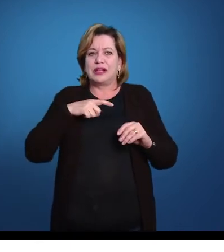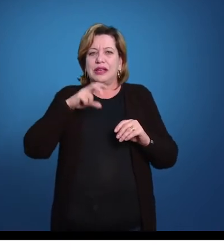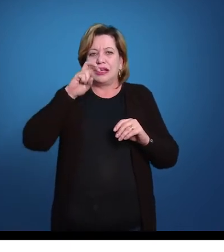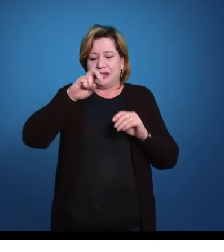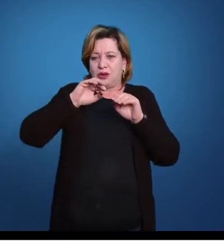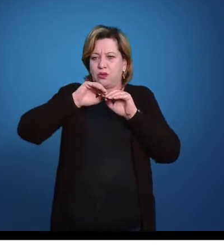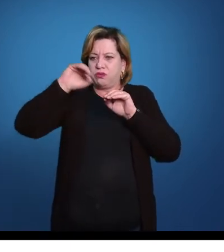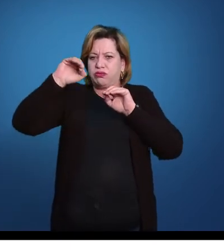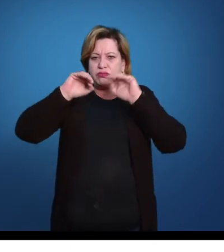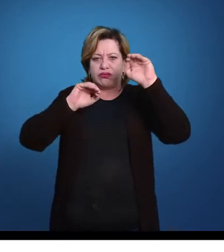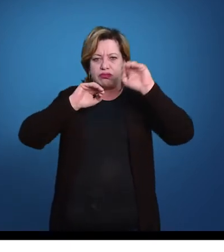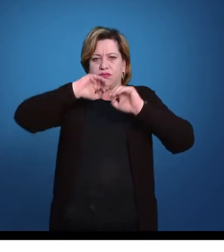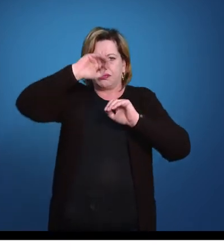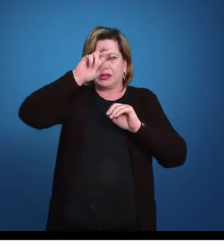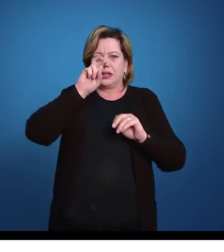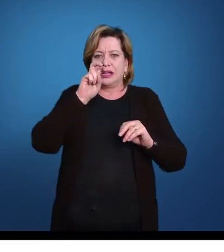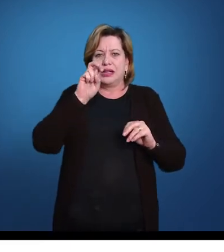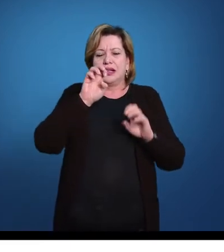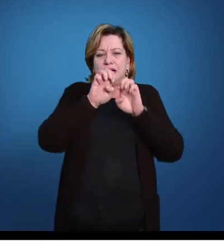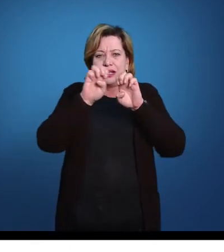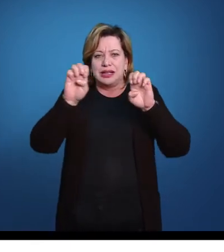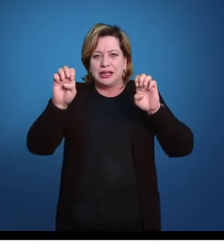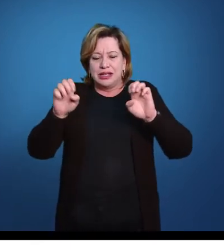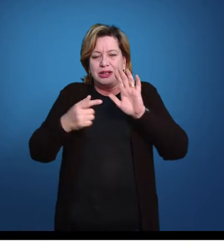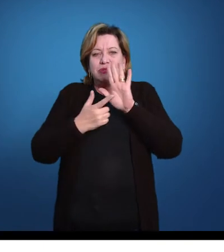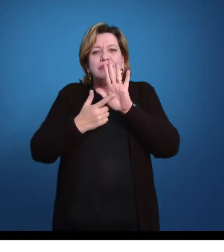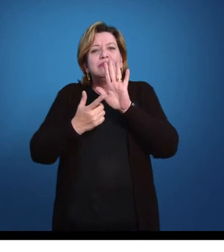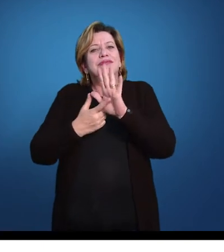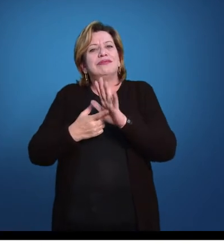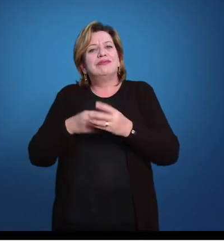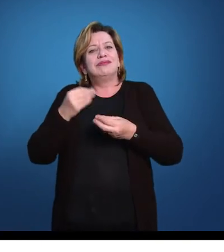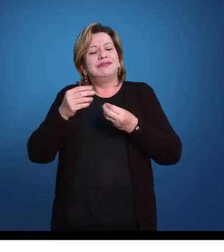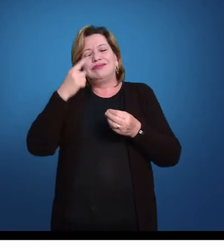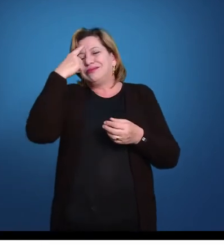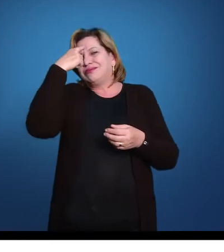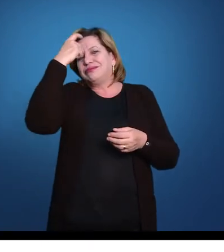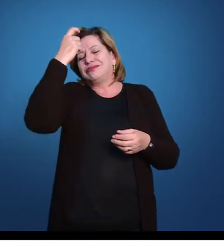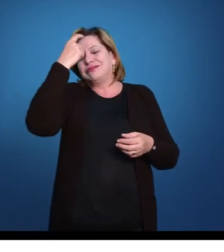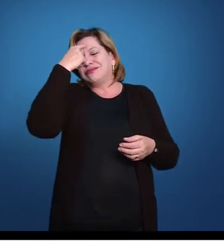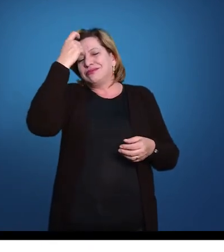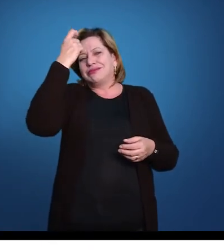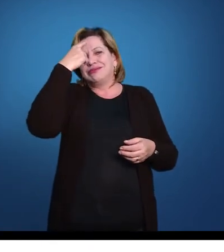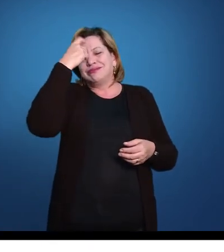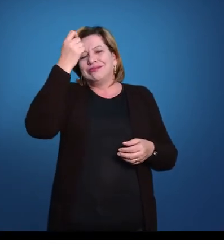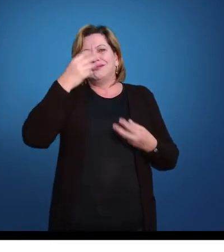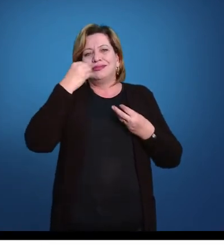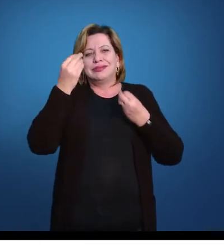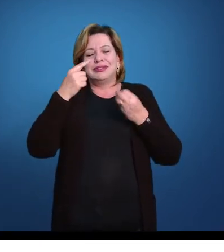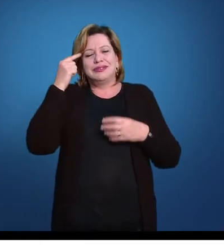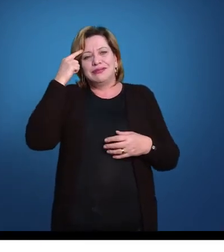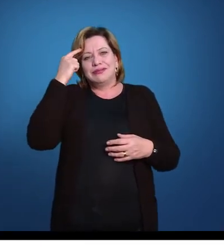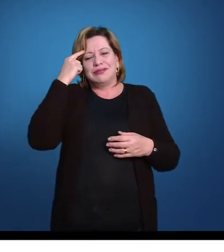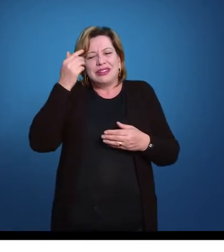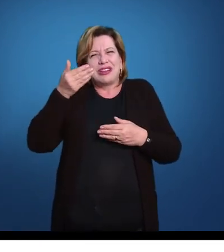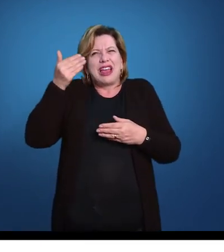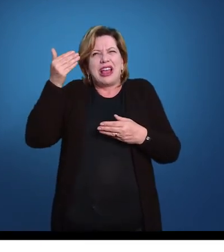cinco estruturas aqui, dando a entender já na ideia de que, pensando no ancestral dos equinodermos